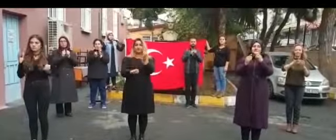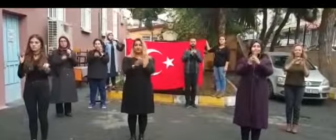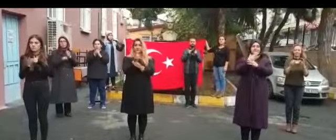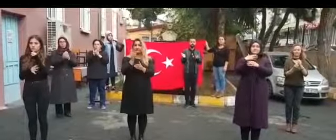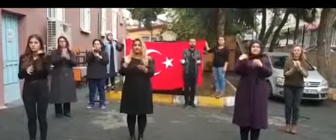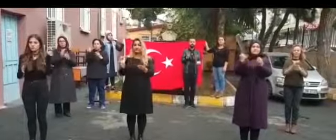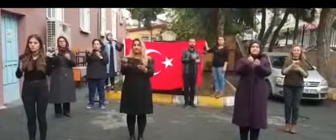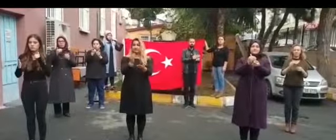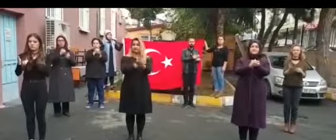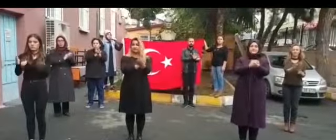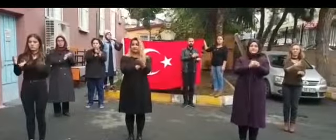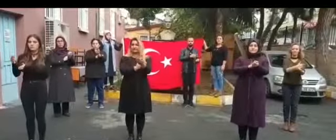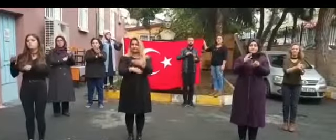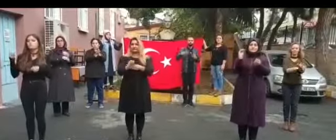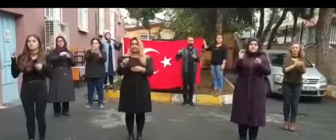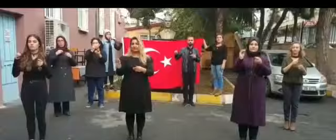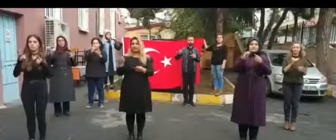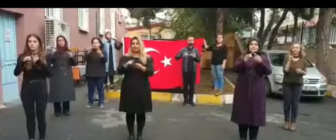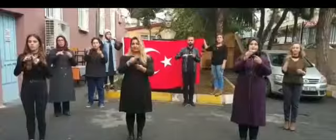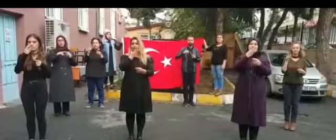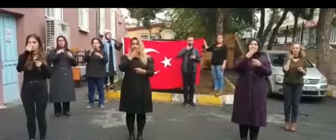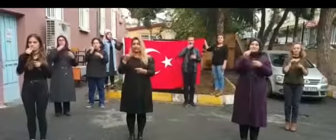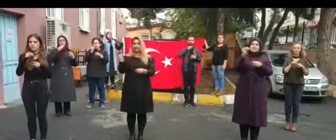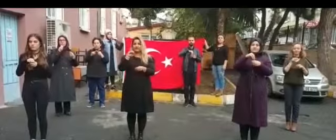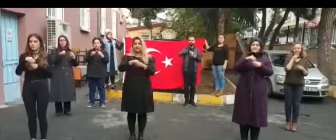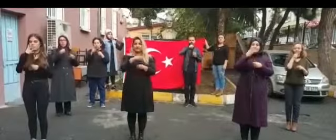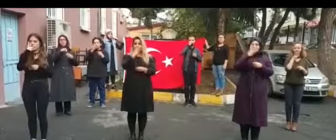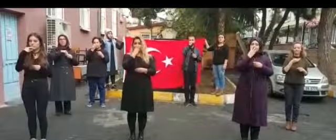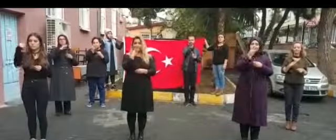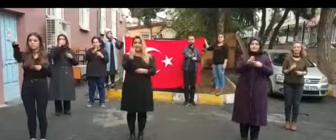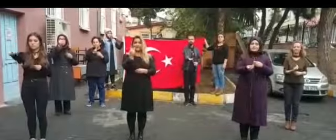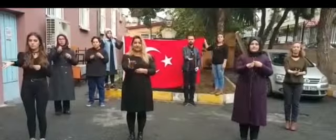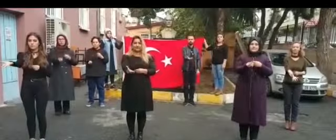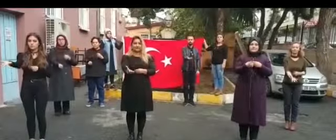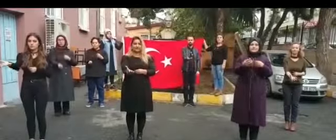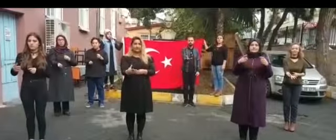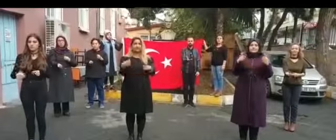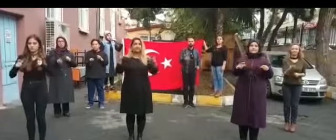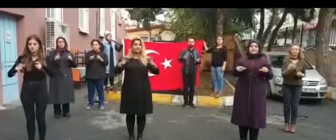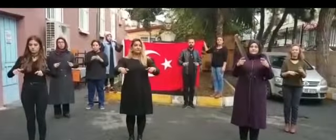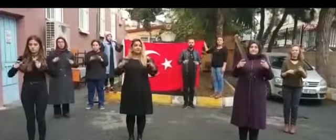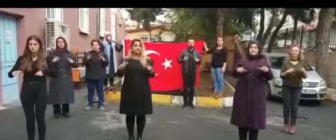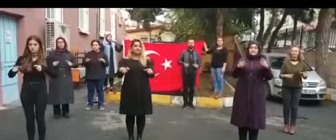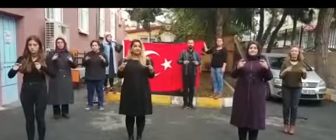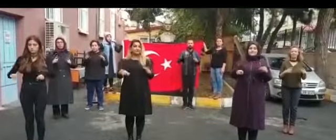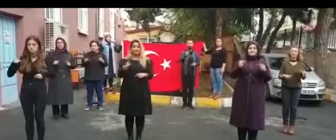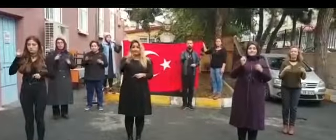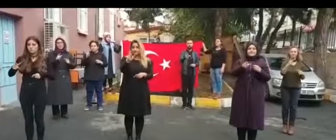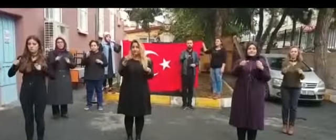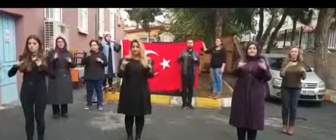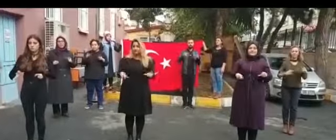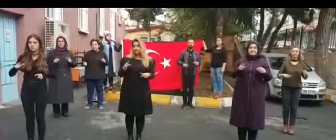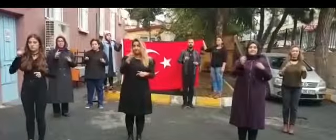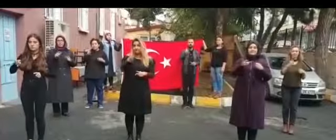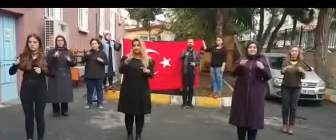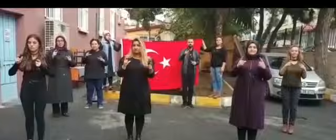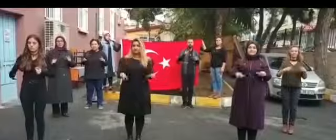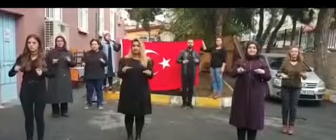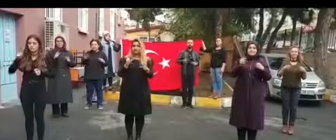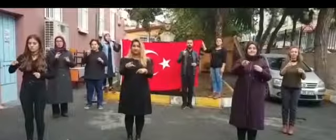kuruldu yüce vatan Çocuklara, gençlere büyük armağan Nerede, nerede, neredesin, neredesin, neredesin